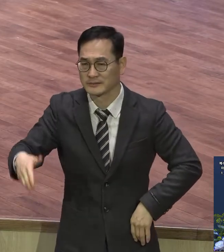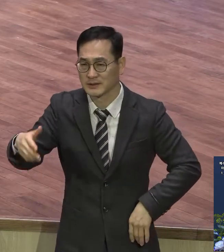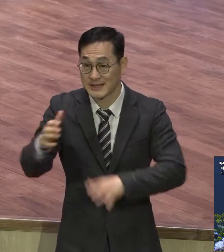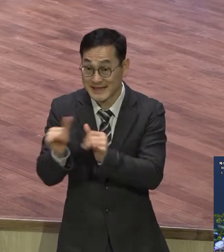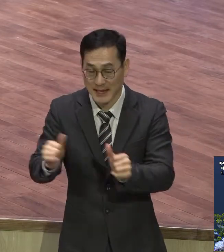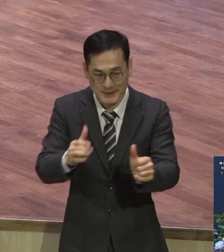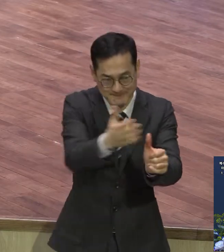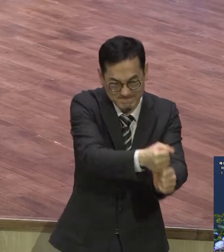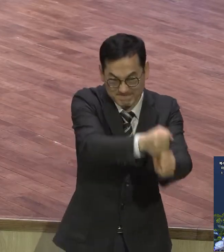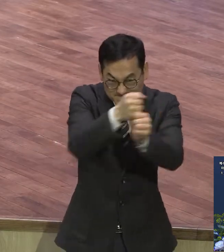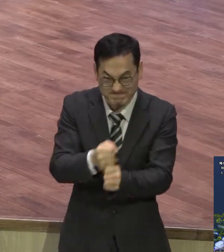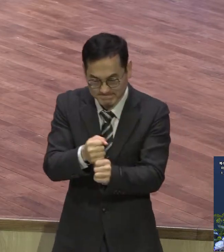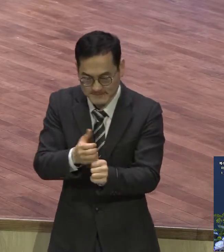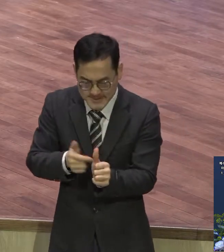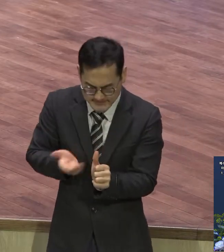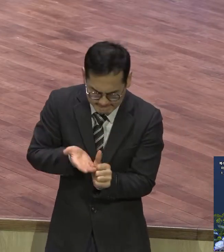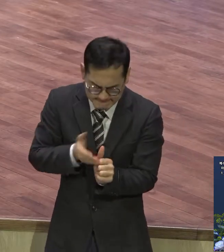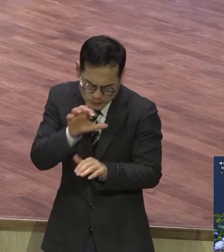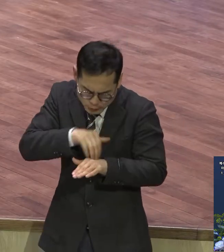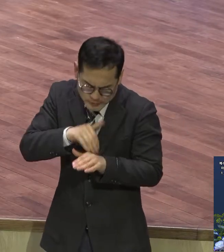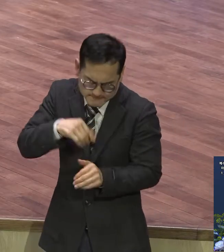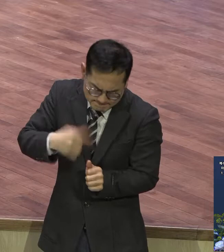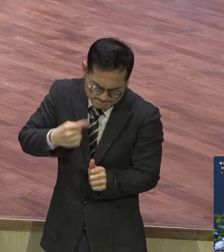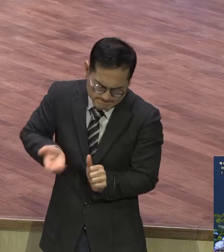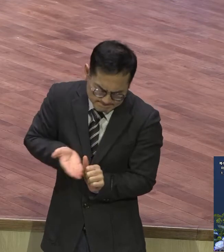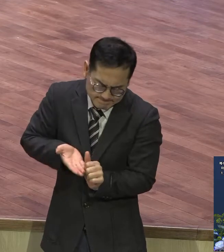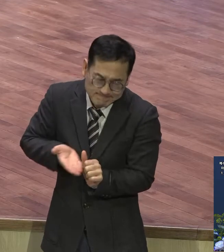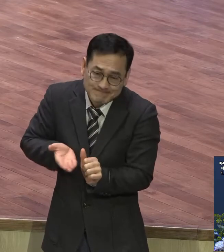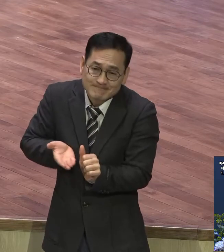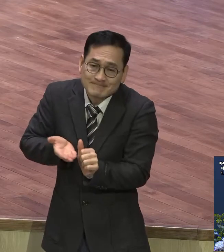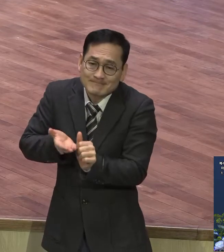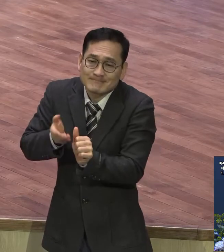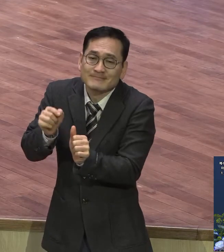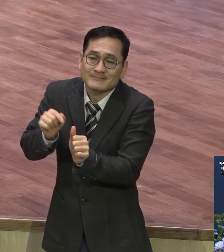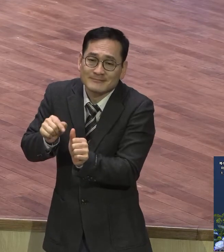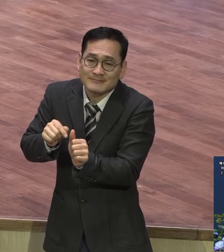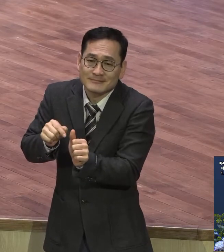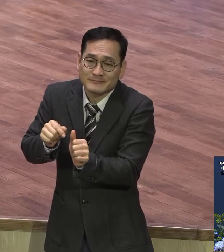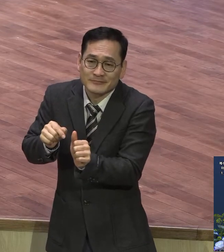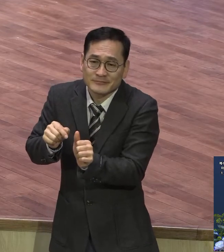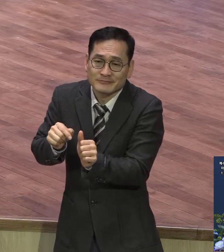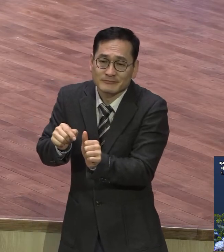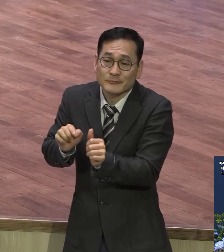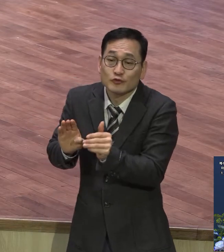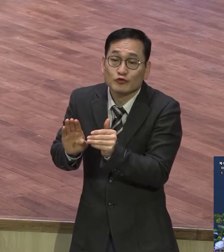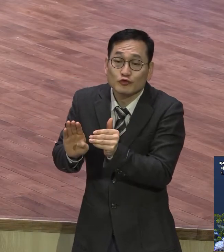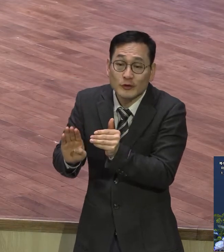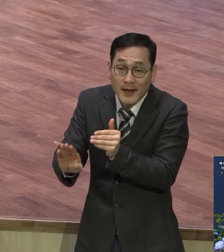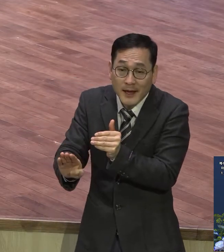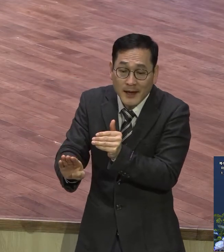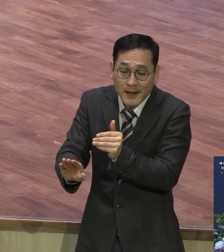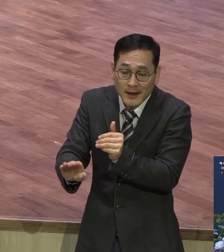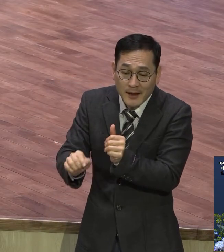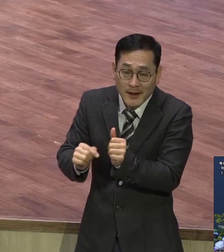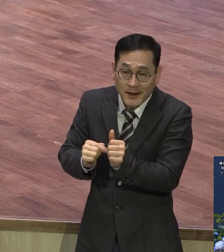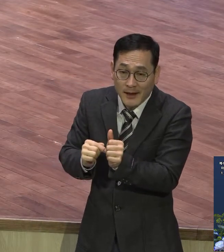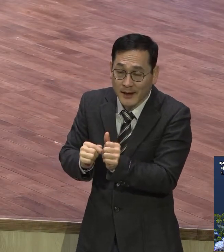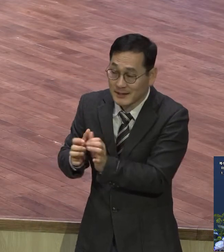길들어진 상태 야생마가 길들어져 사람 또 태우고 주인의 말을 잘